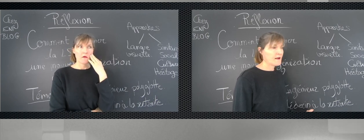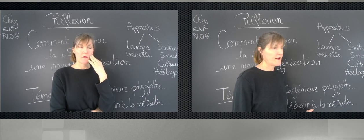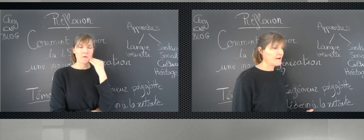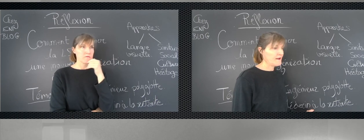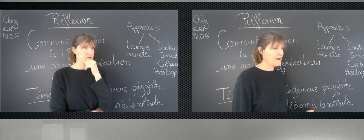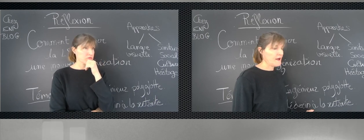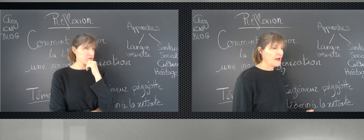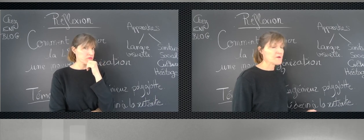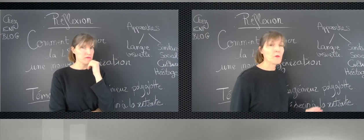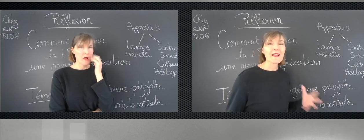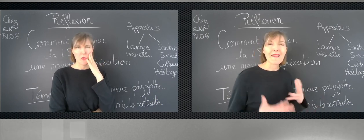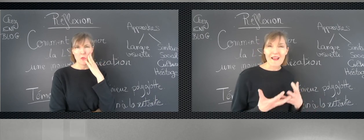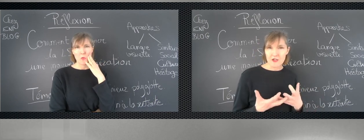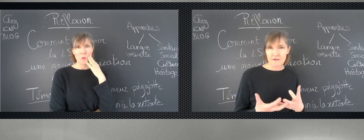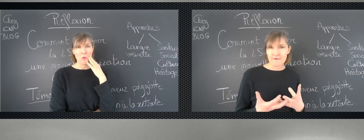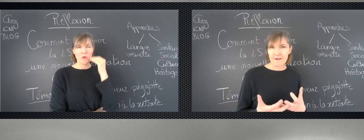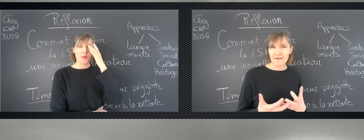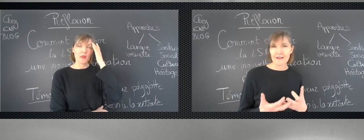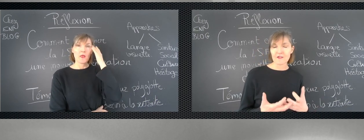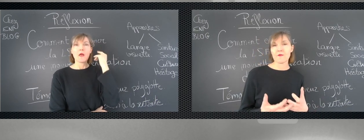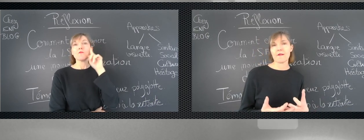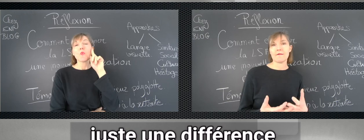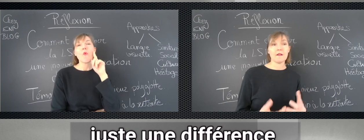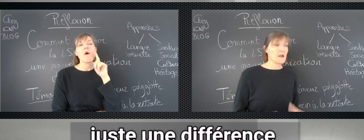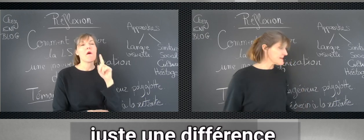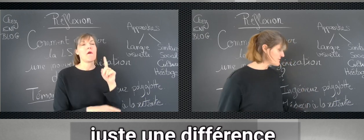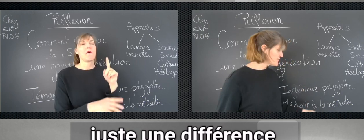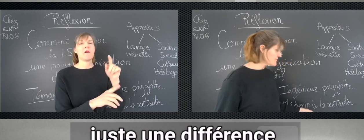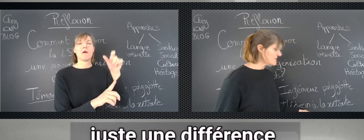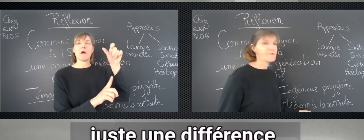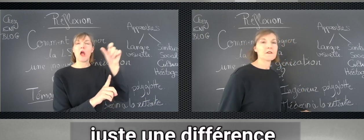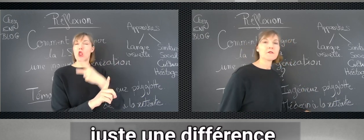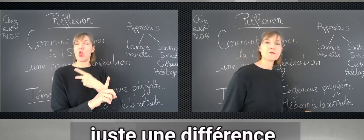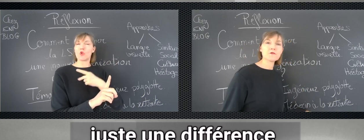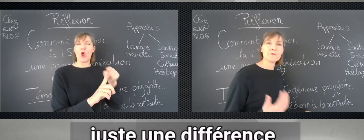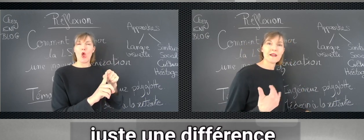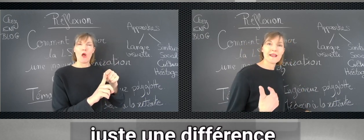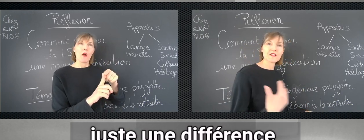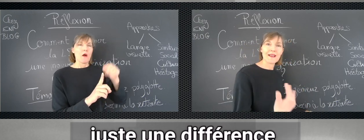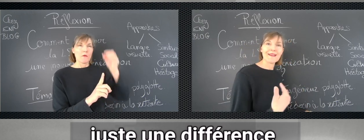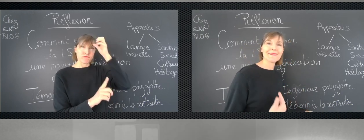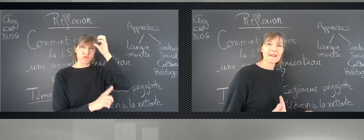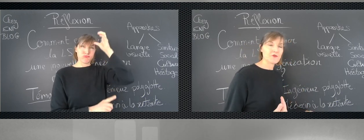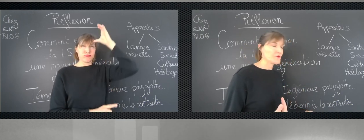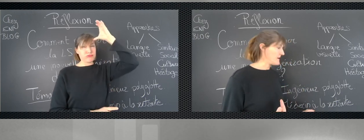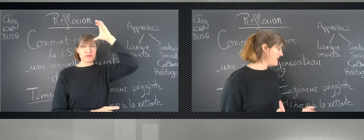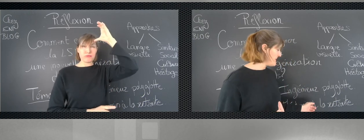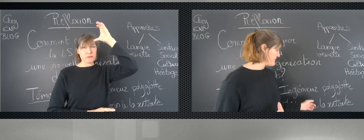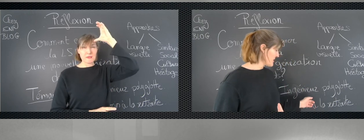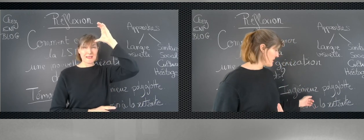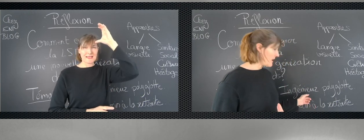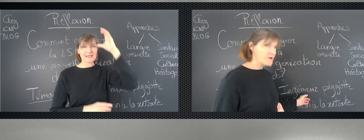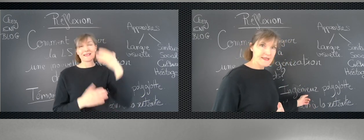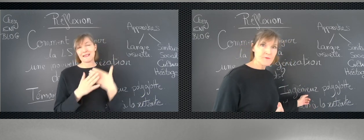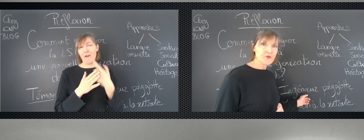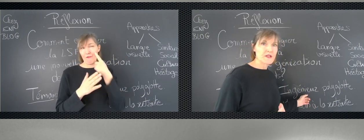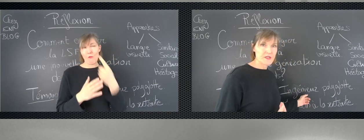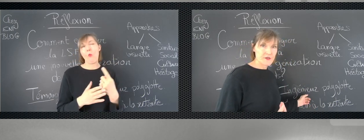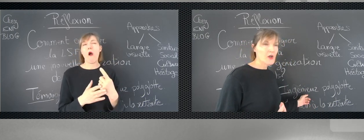son bagage intellectuel. Là, c'est juste une différence de bagage intellectuel. Là aussi, pour l'ingénieur,